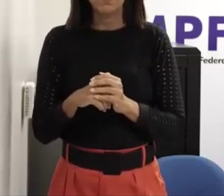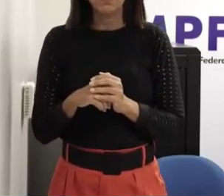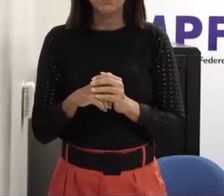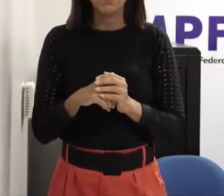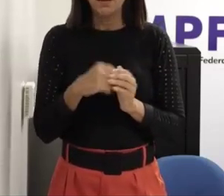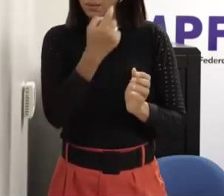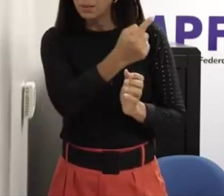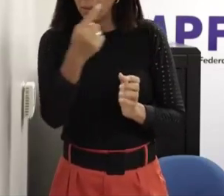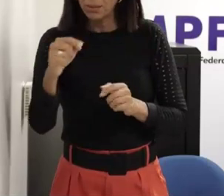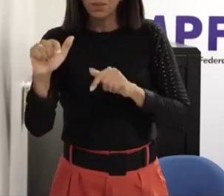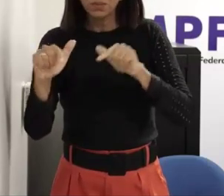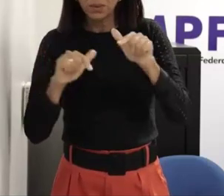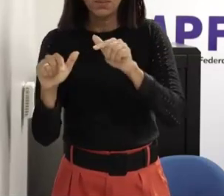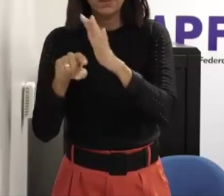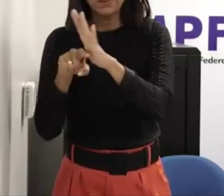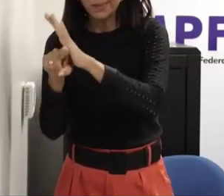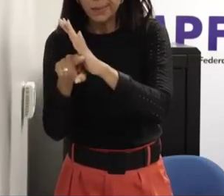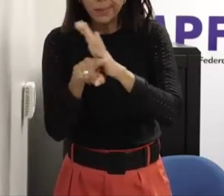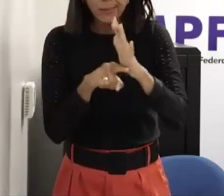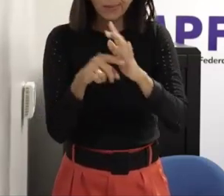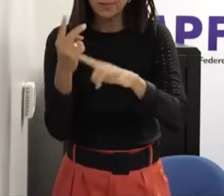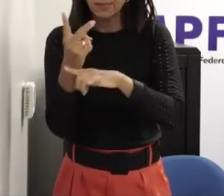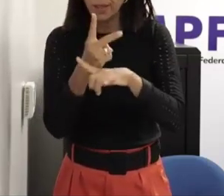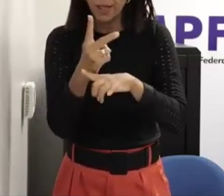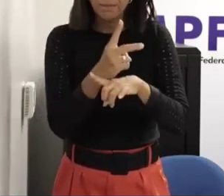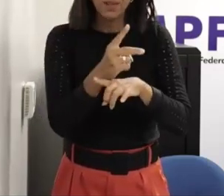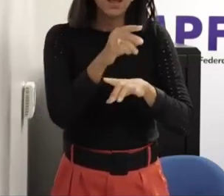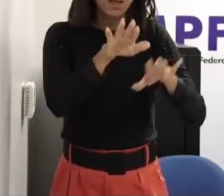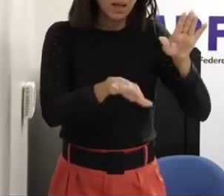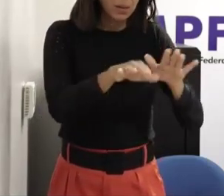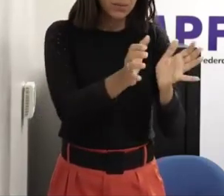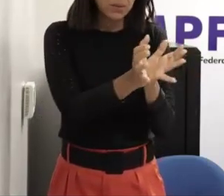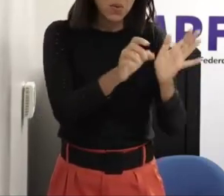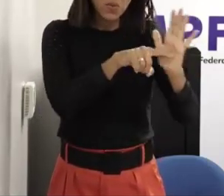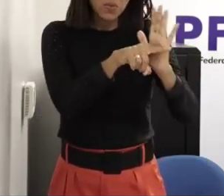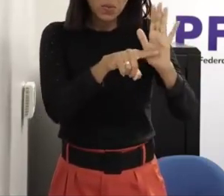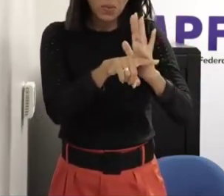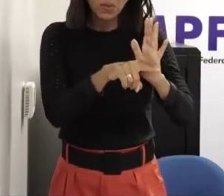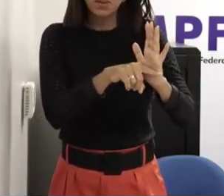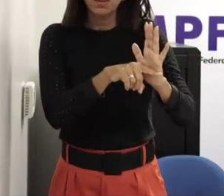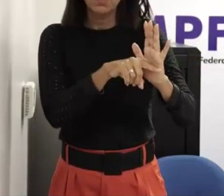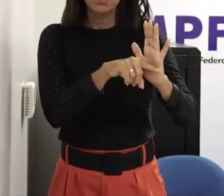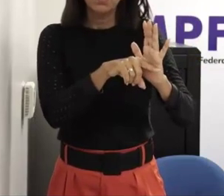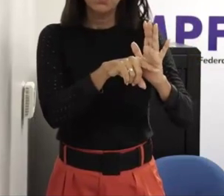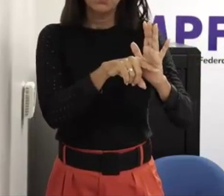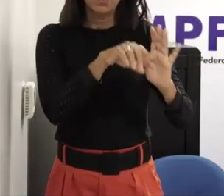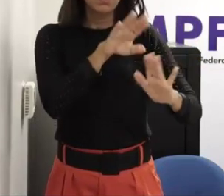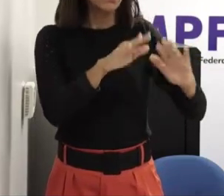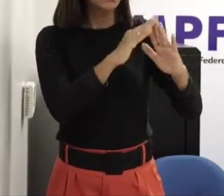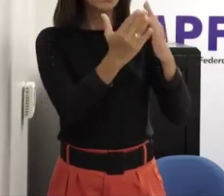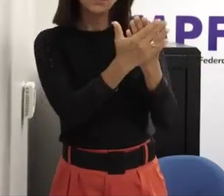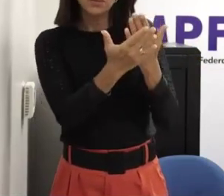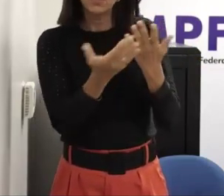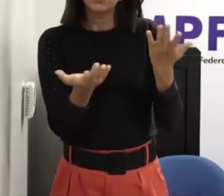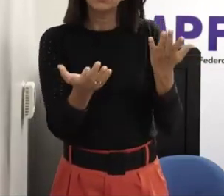da investigação um protocolo de conduta para quem está na ponta das escolas na